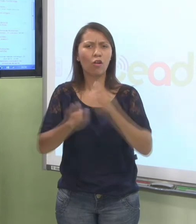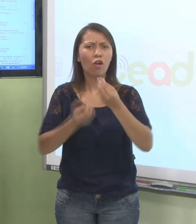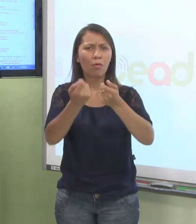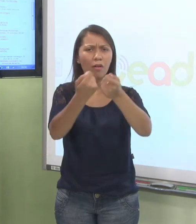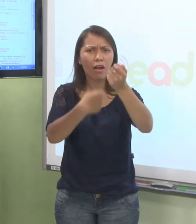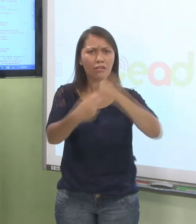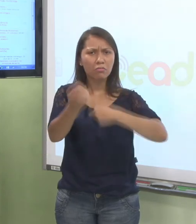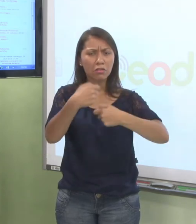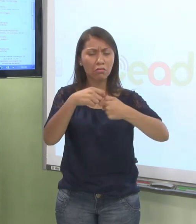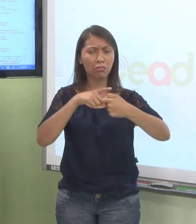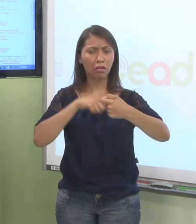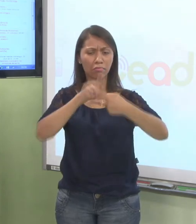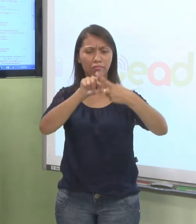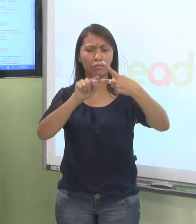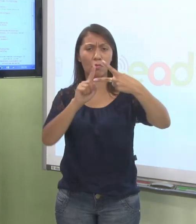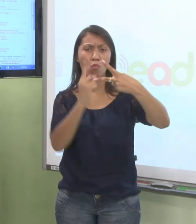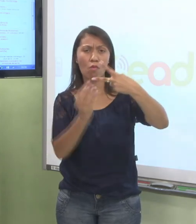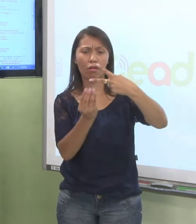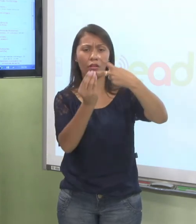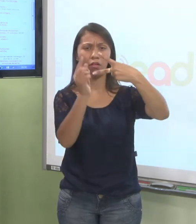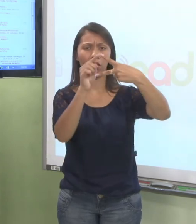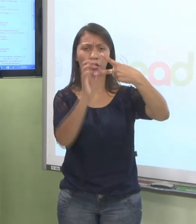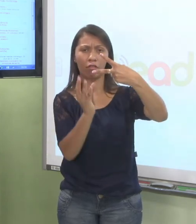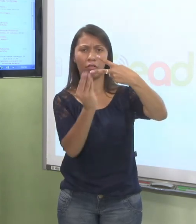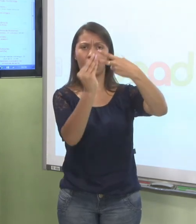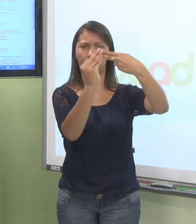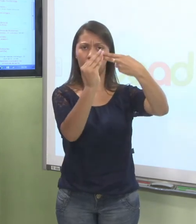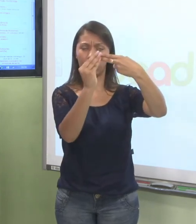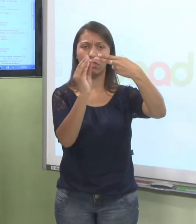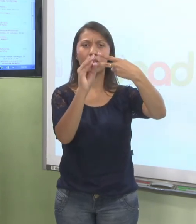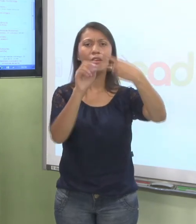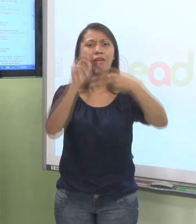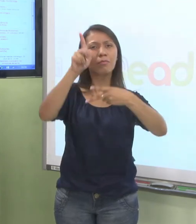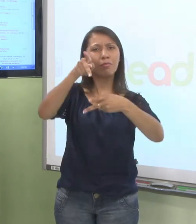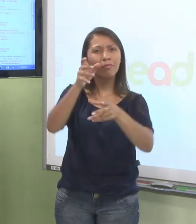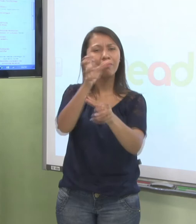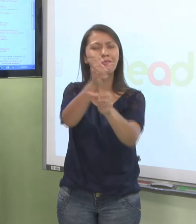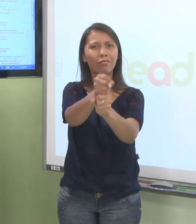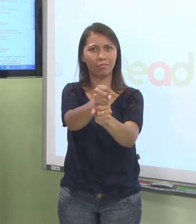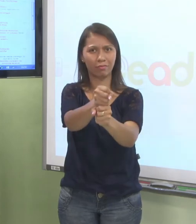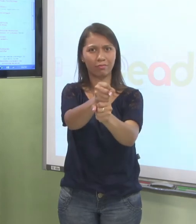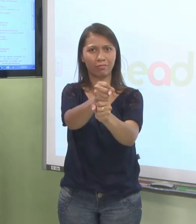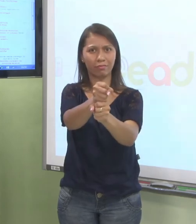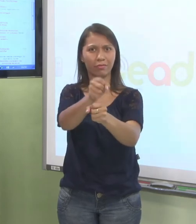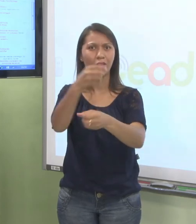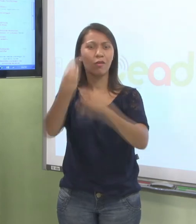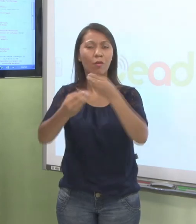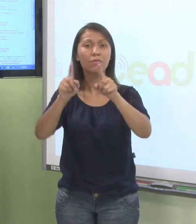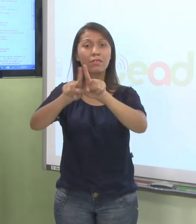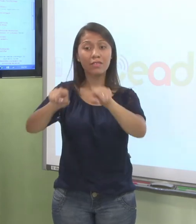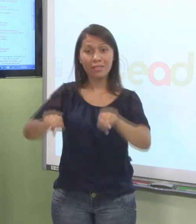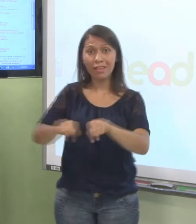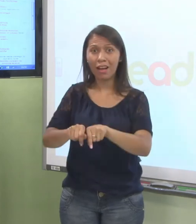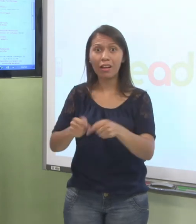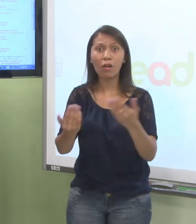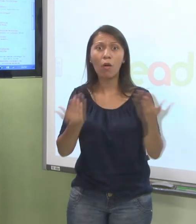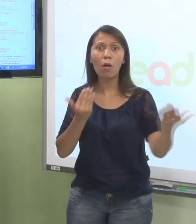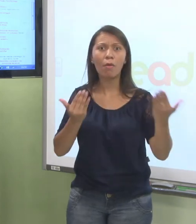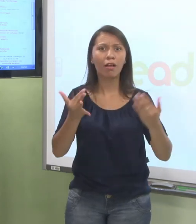um item, que é o item notas. O que é esse item notas? Porque na sala é como se fosse no curso presencial, né? A gente tem as